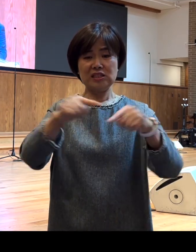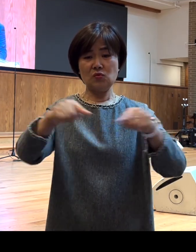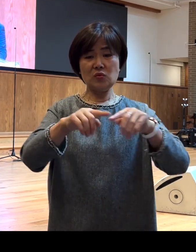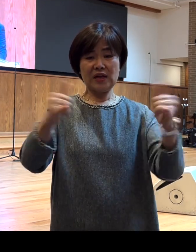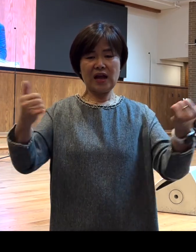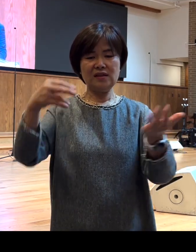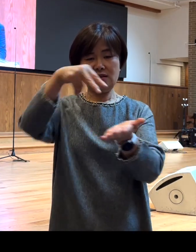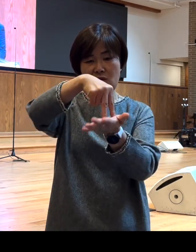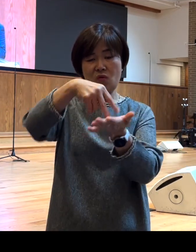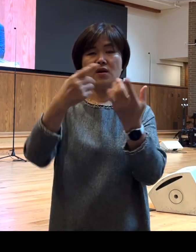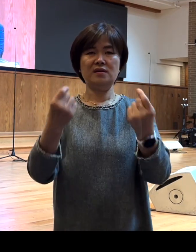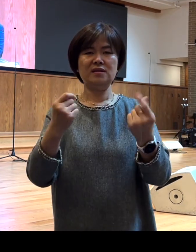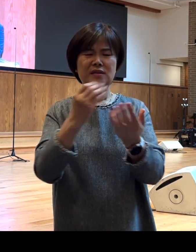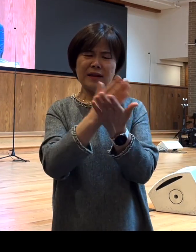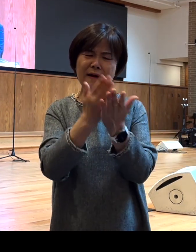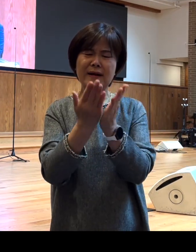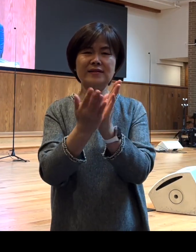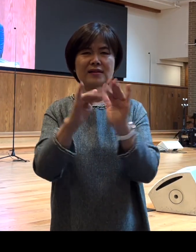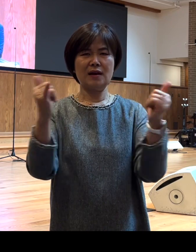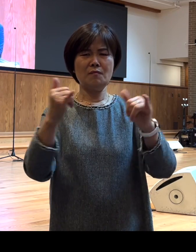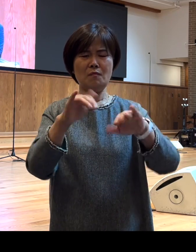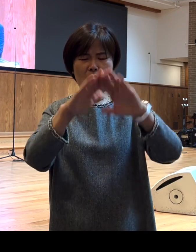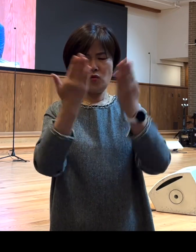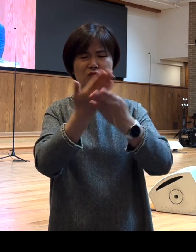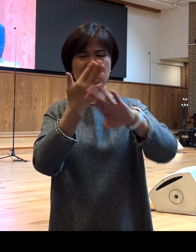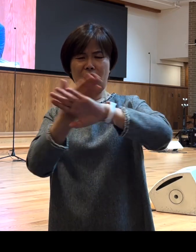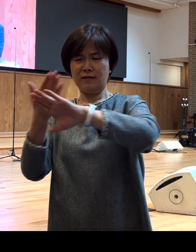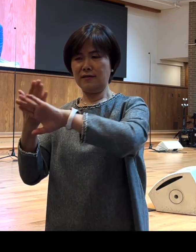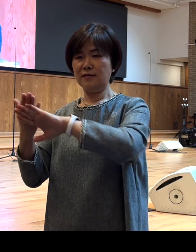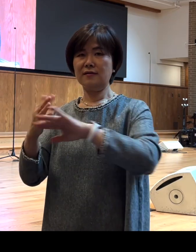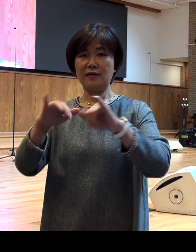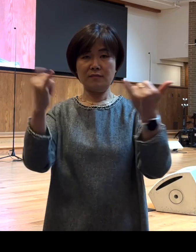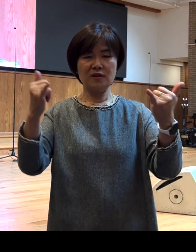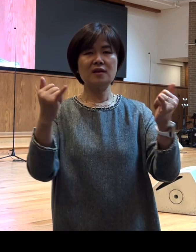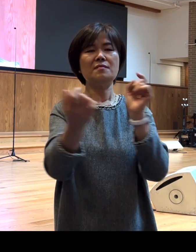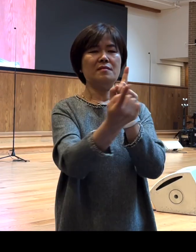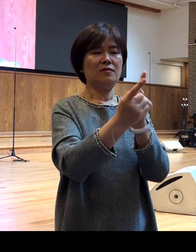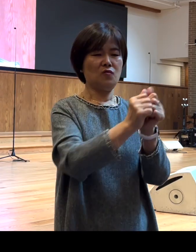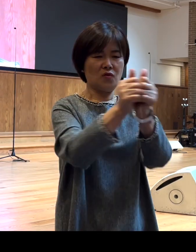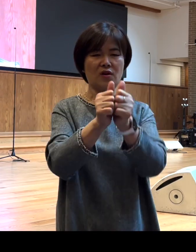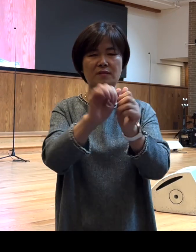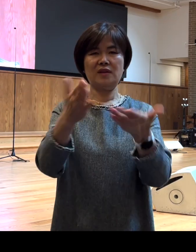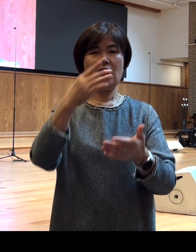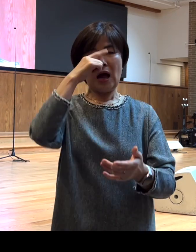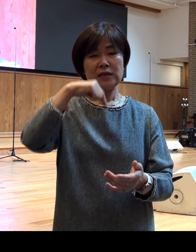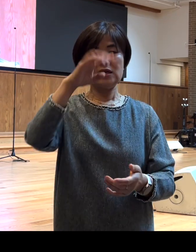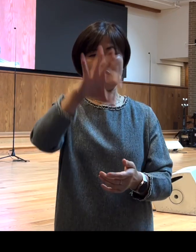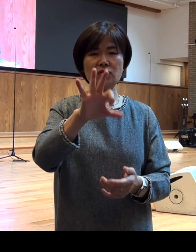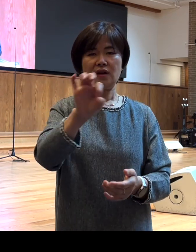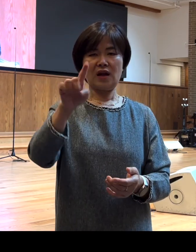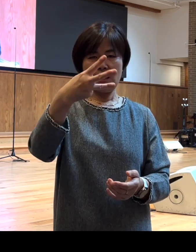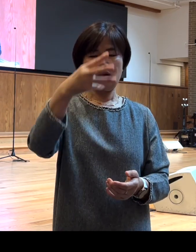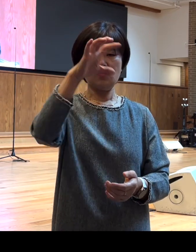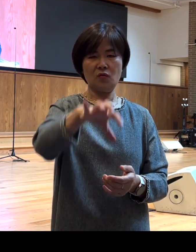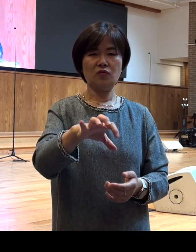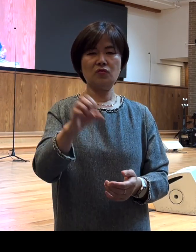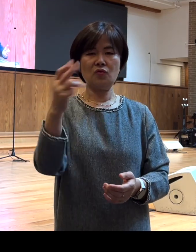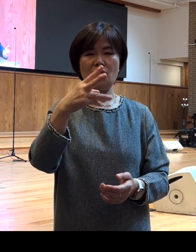그럼 다양한 사람들이 함께 동역했던 것을 볼 수 있습니다 여러분 아시아와 갈라디아와 마게도니아와 헬라 지방